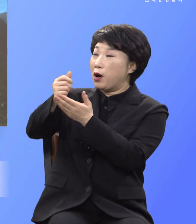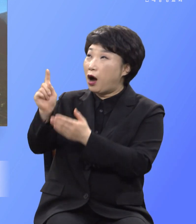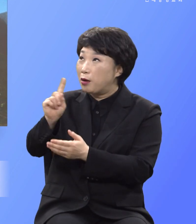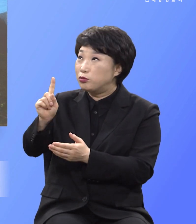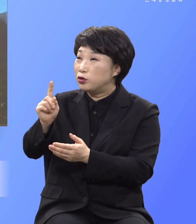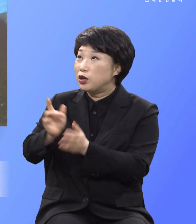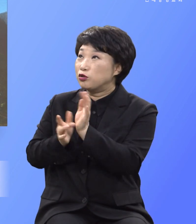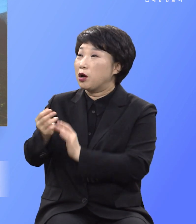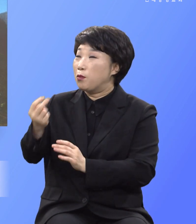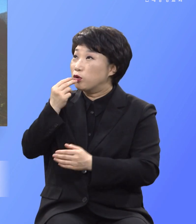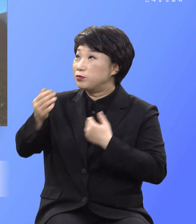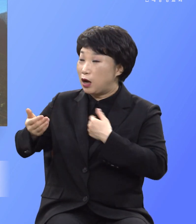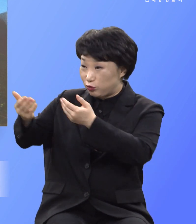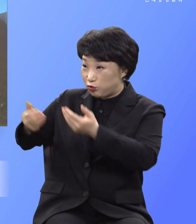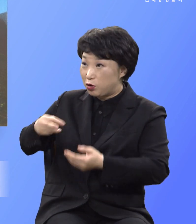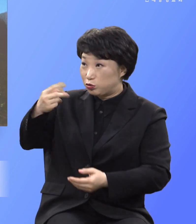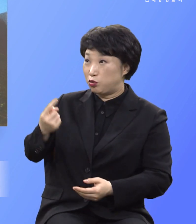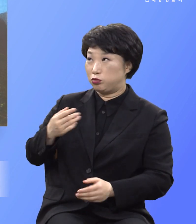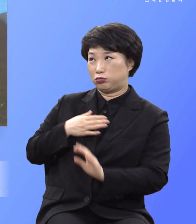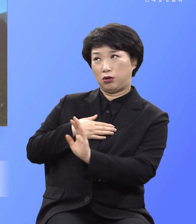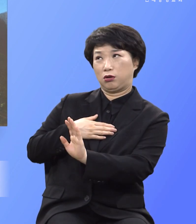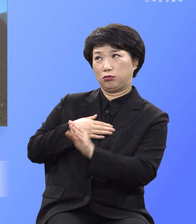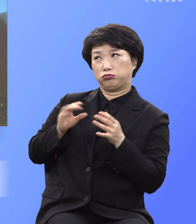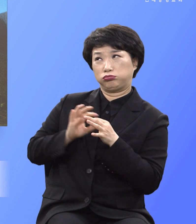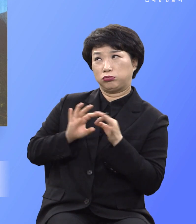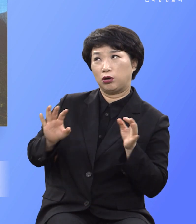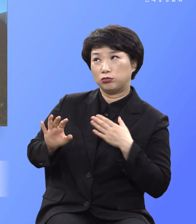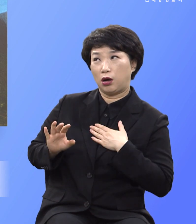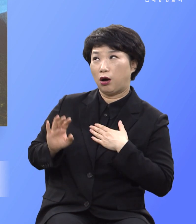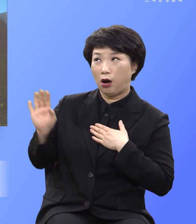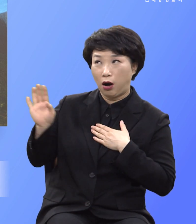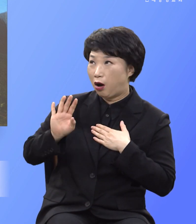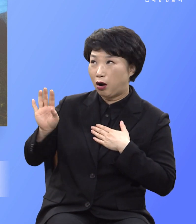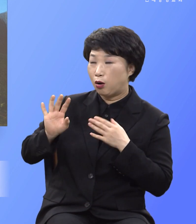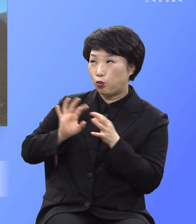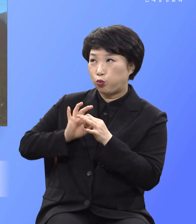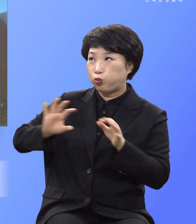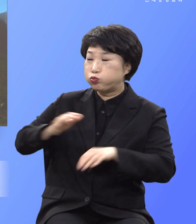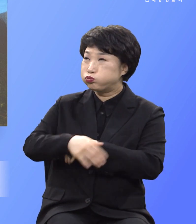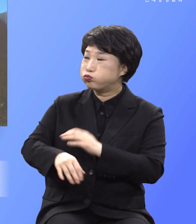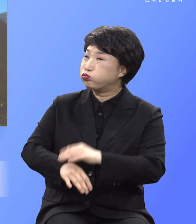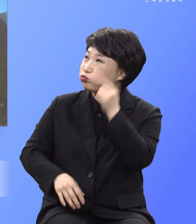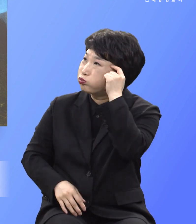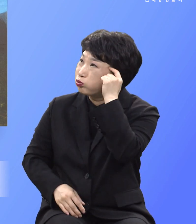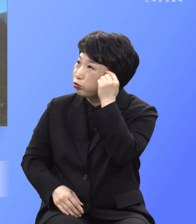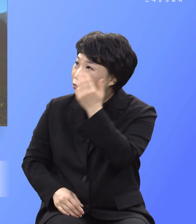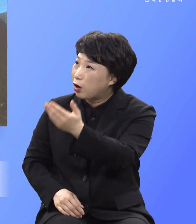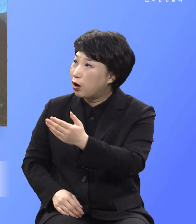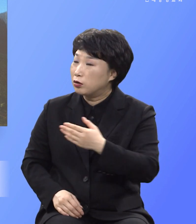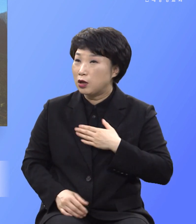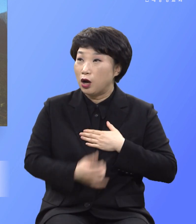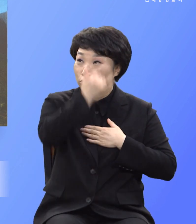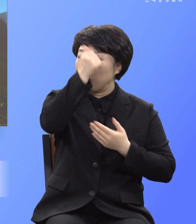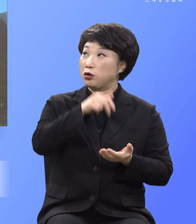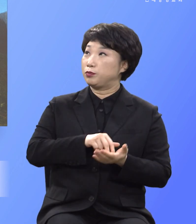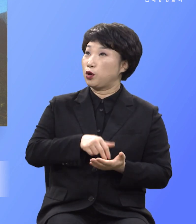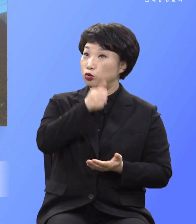목숨을 대속물로 줬어도 저거는 아무 상관없는데요 나는 윤리적으로도 죄가 없고